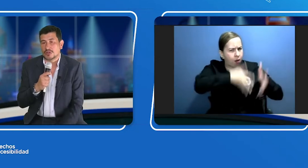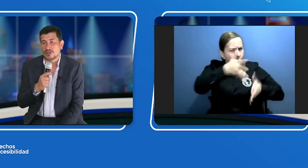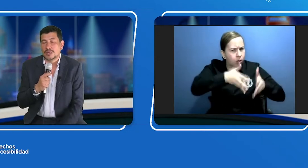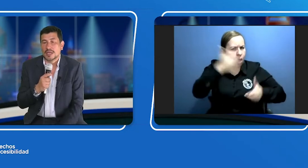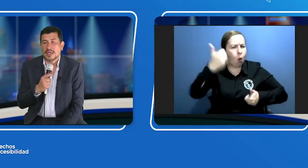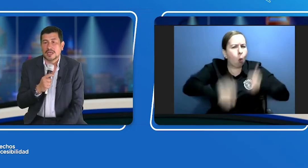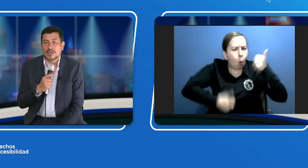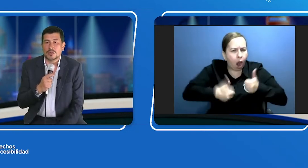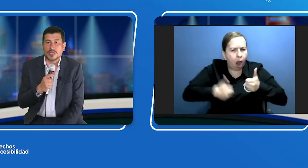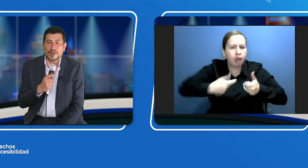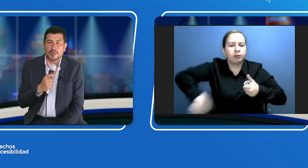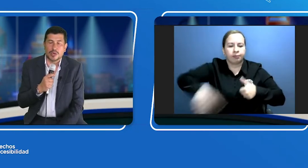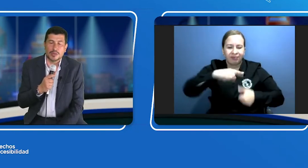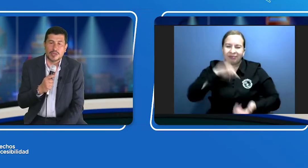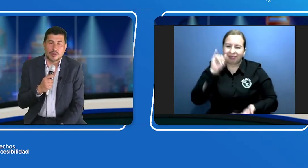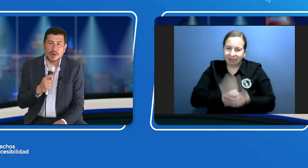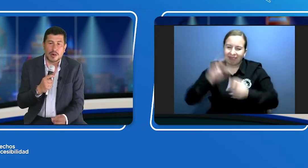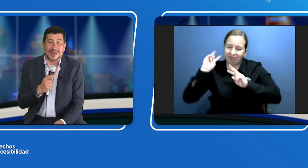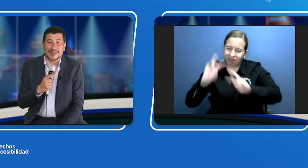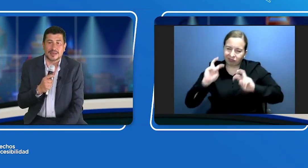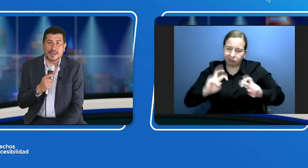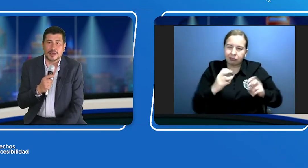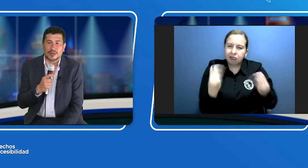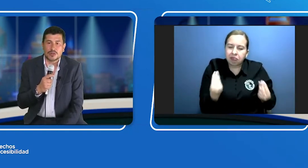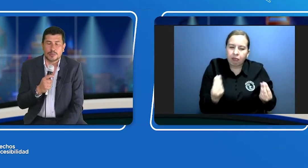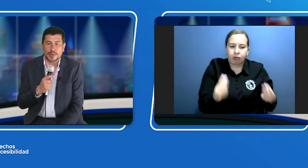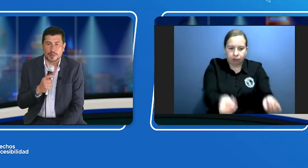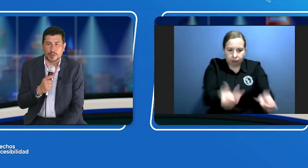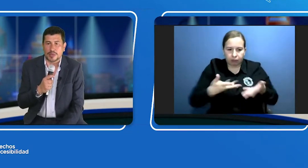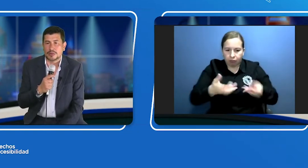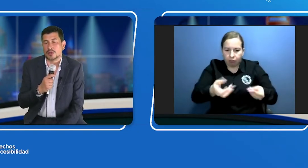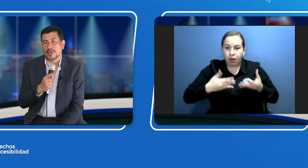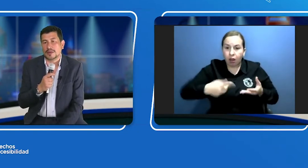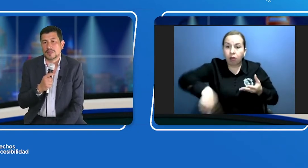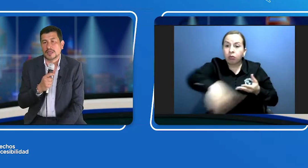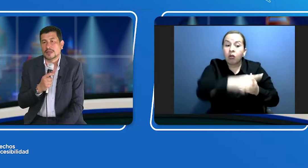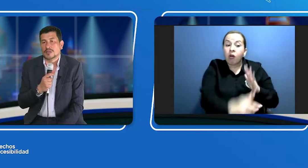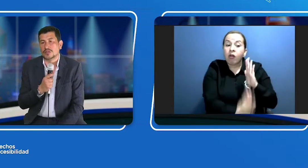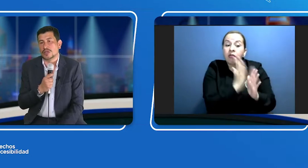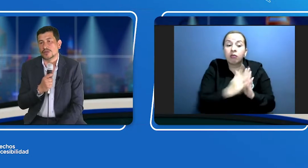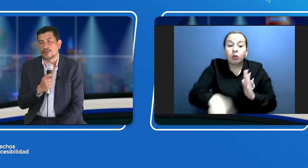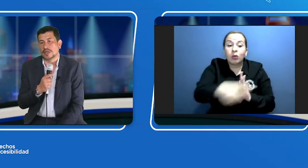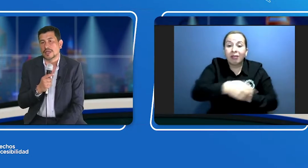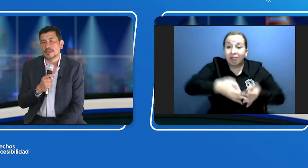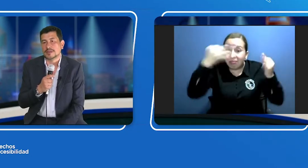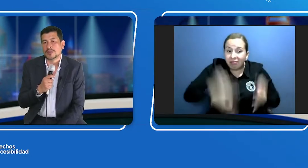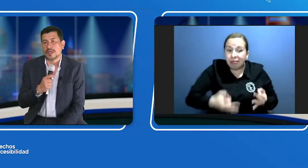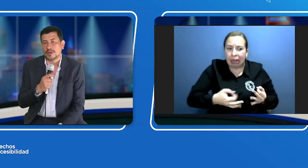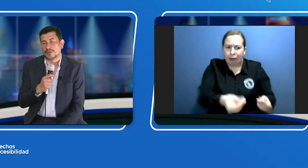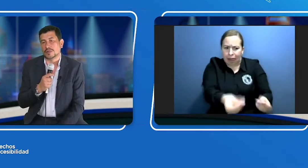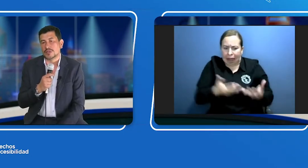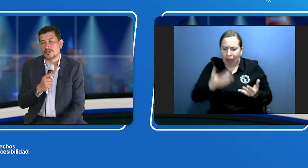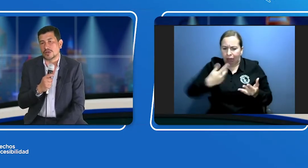queremos saber, vuelvo y digo, a partir de datos para poder tomar decisiones fundadas en información real.